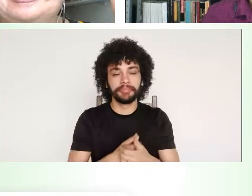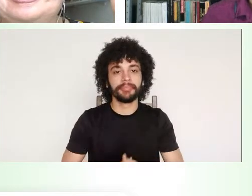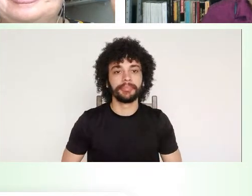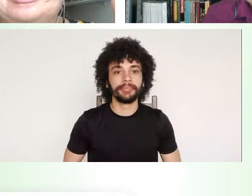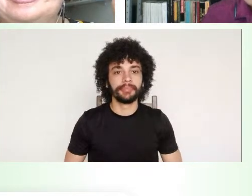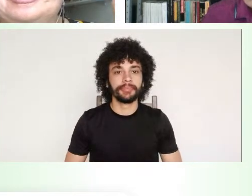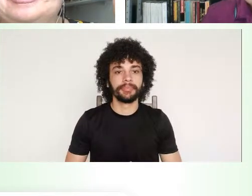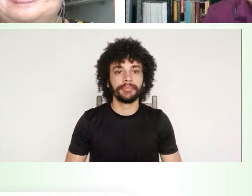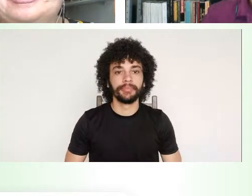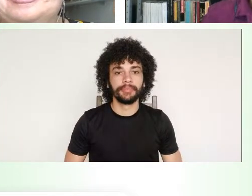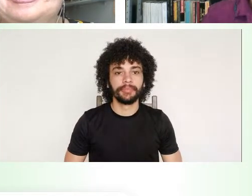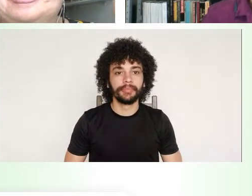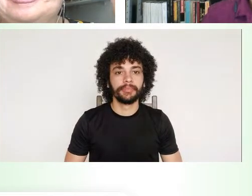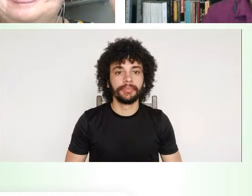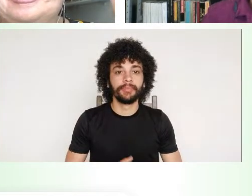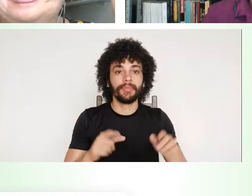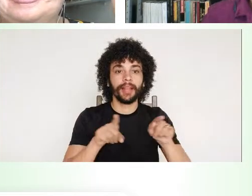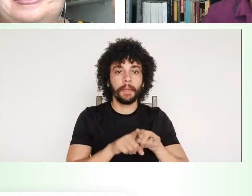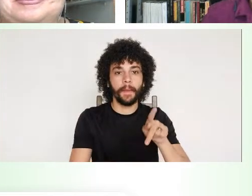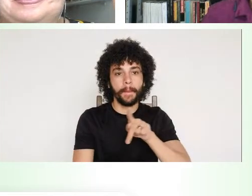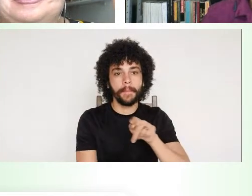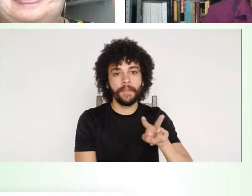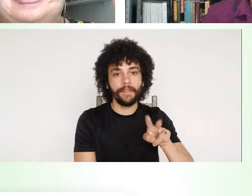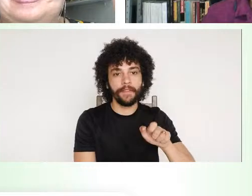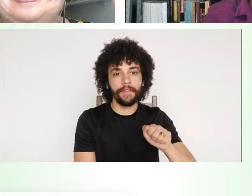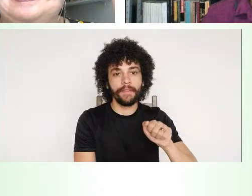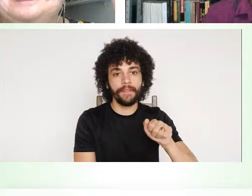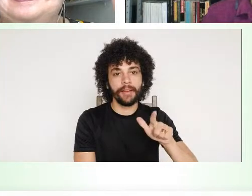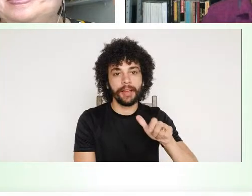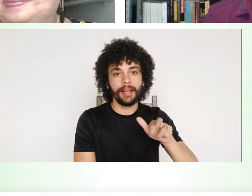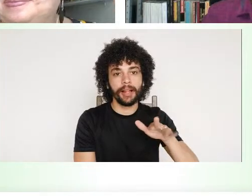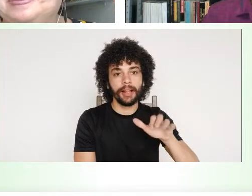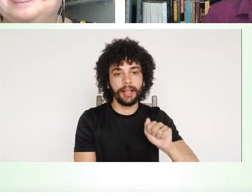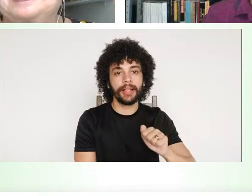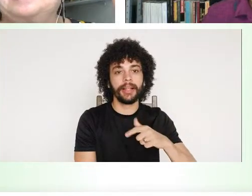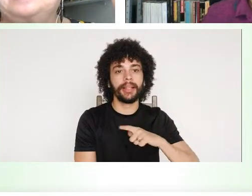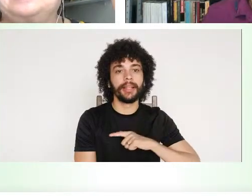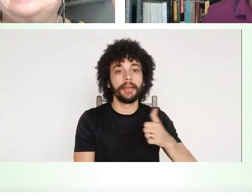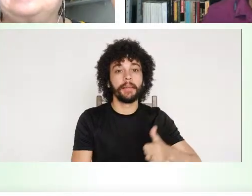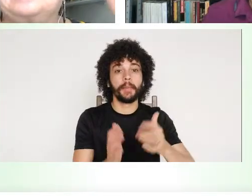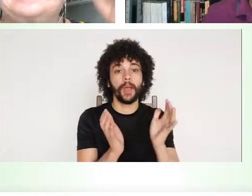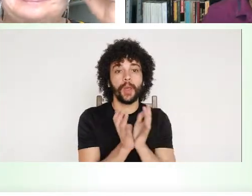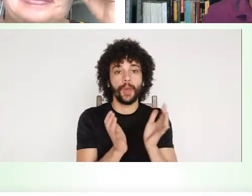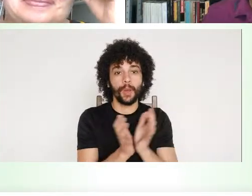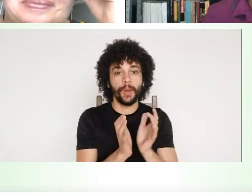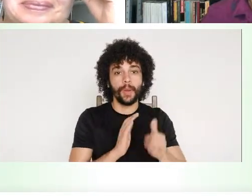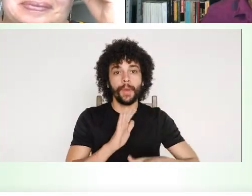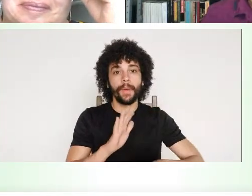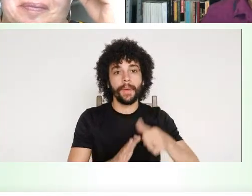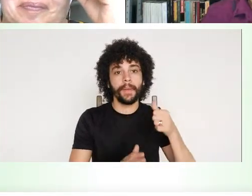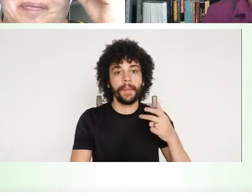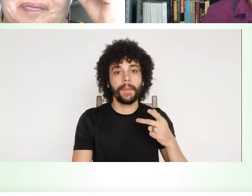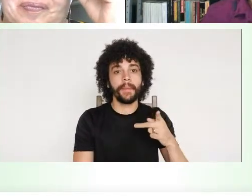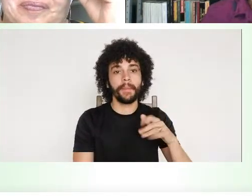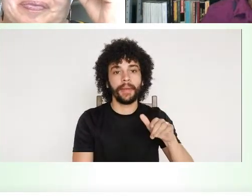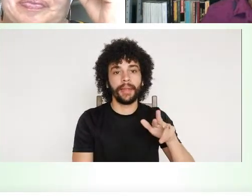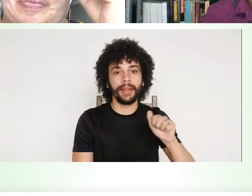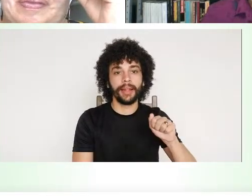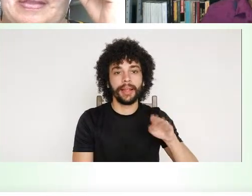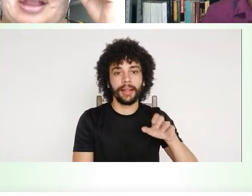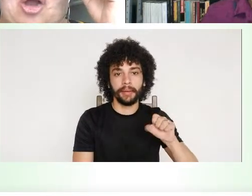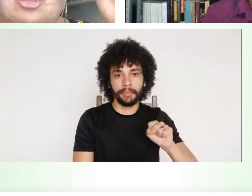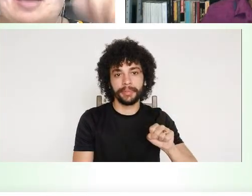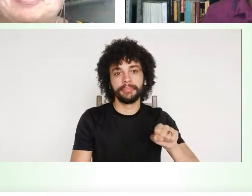a professora Valéria, a primeira turma do Prof. História Xinguara é imensamente grata à senhora, professora.